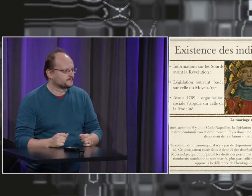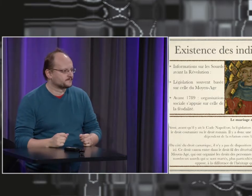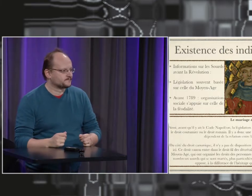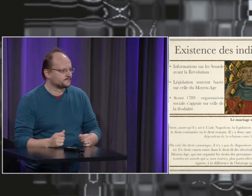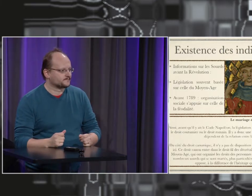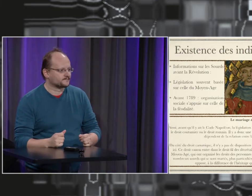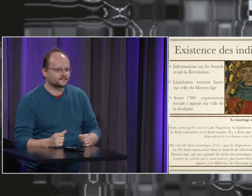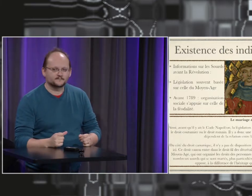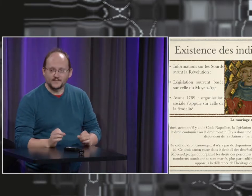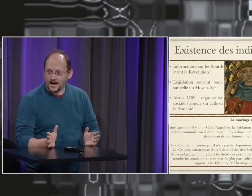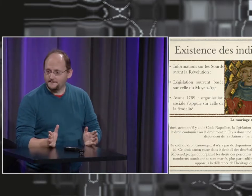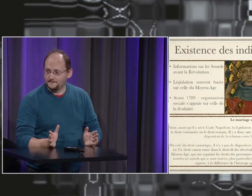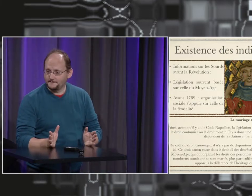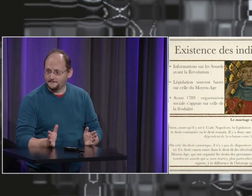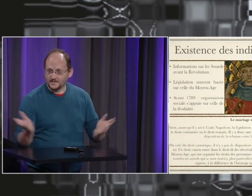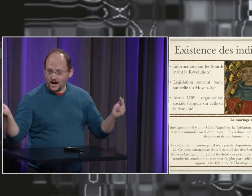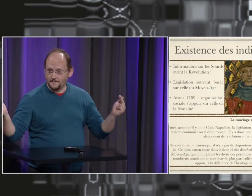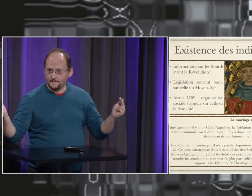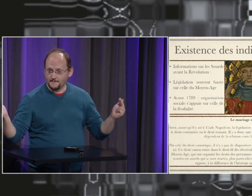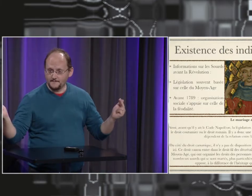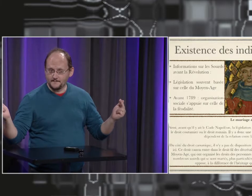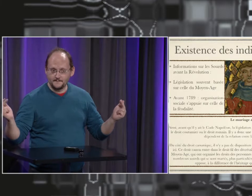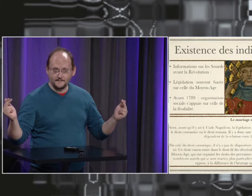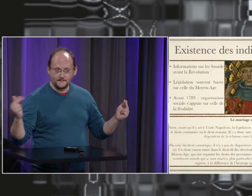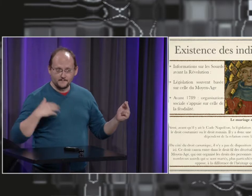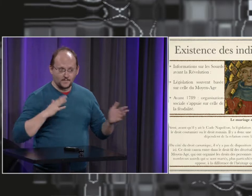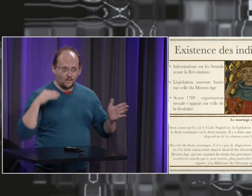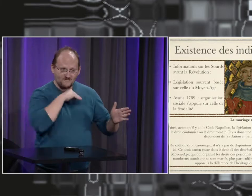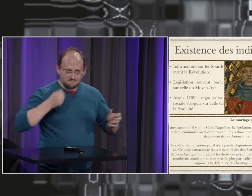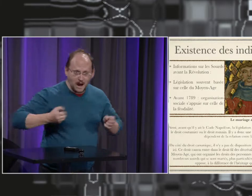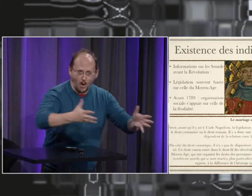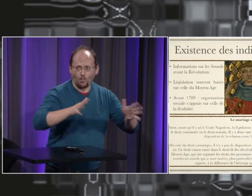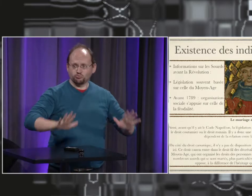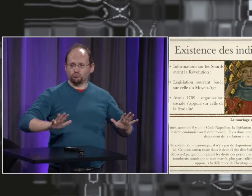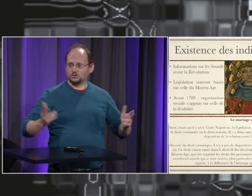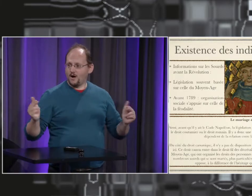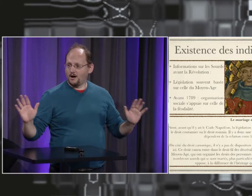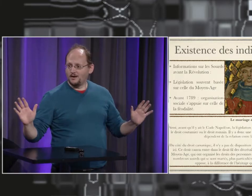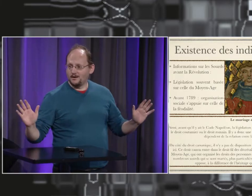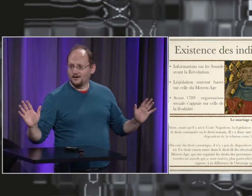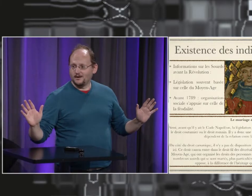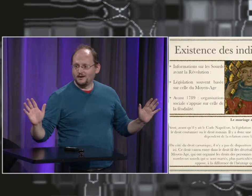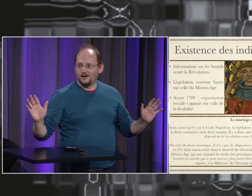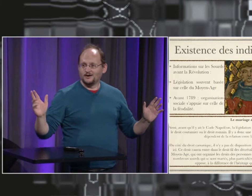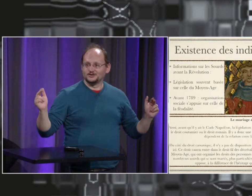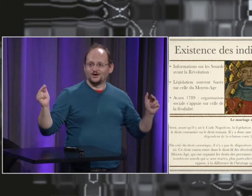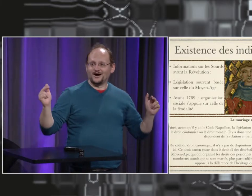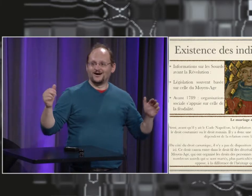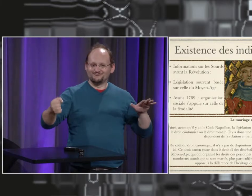'habitude de le voir au quotidien. Donc pourquoi en parler par écrit ? Pourquoi en laisser des traces ? Est-ce que je vais trop vite ? Non, ça va ? Ça va